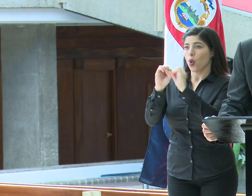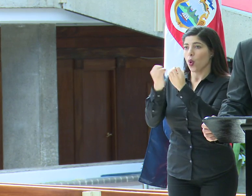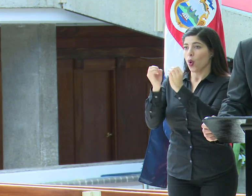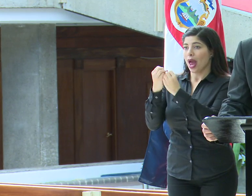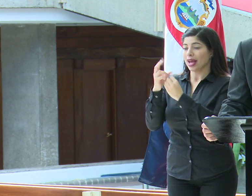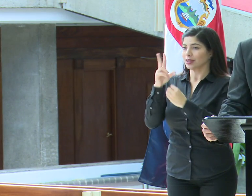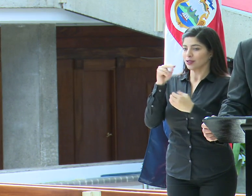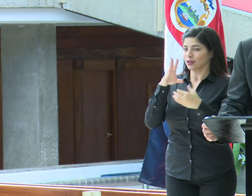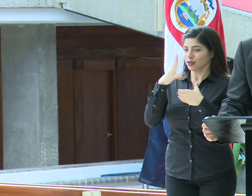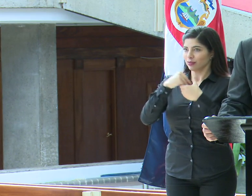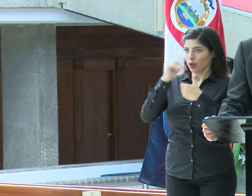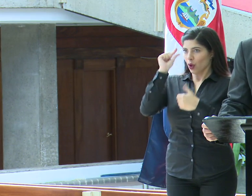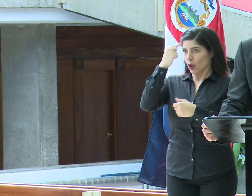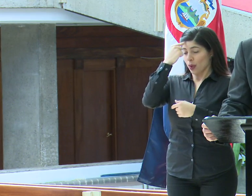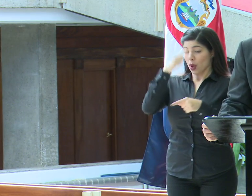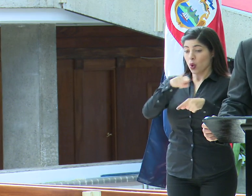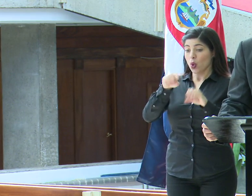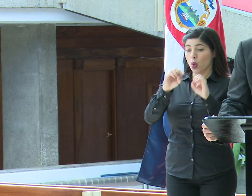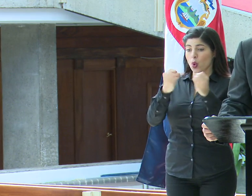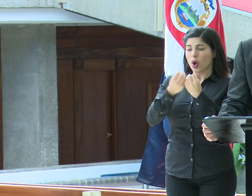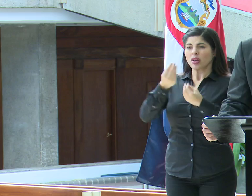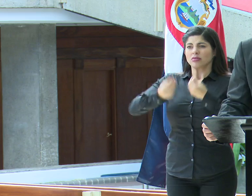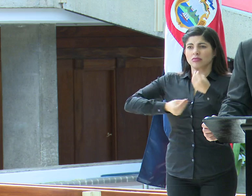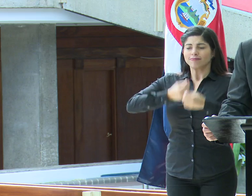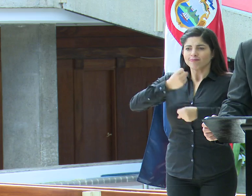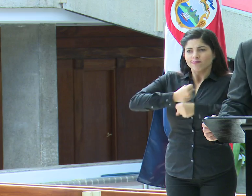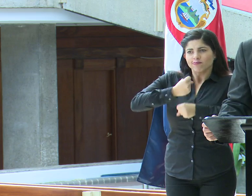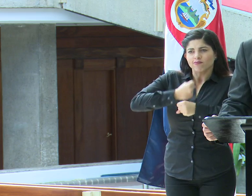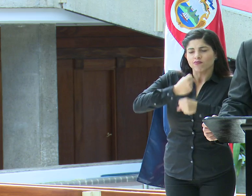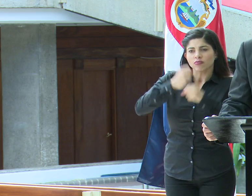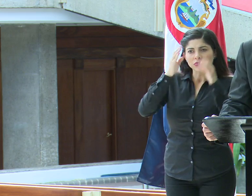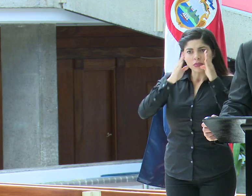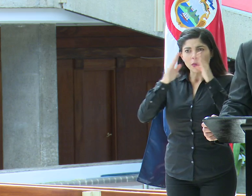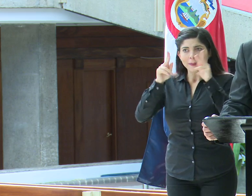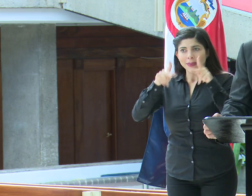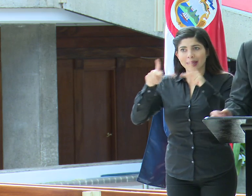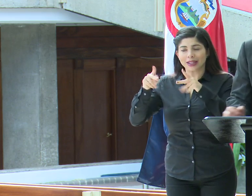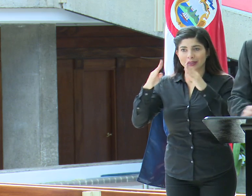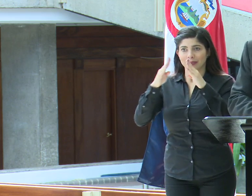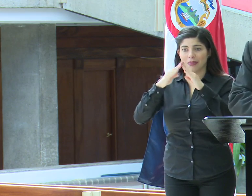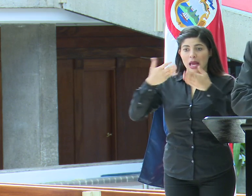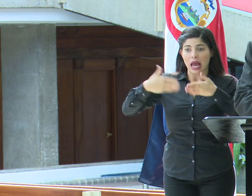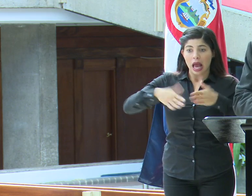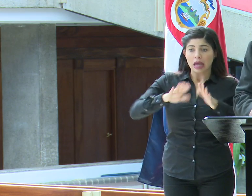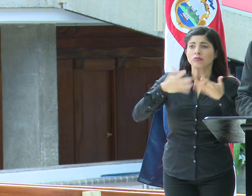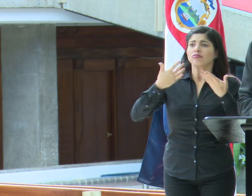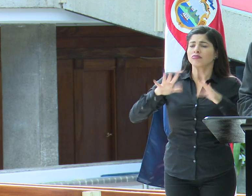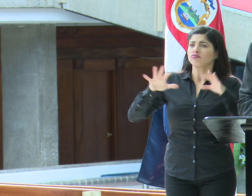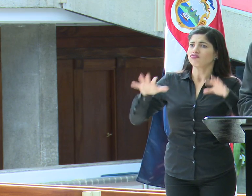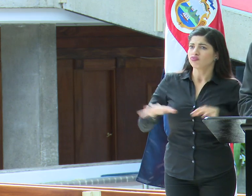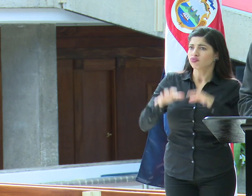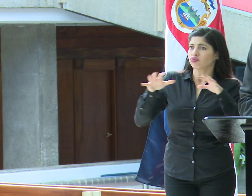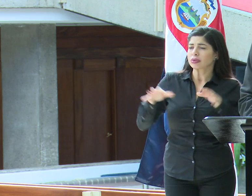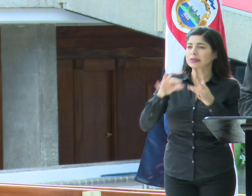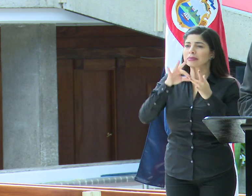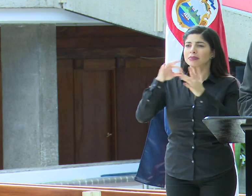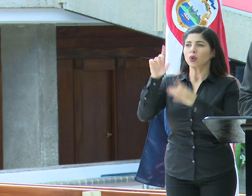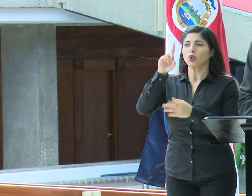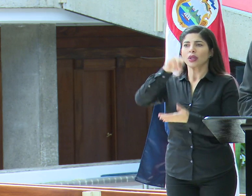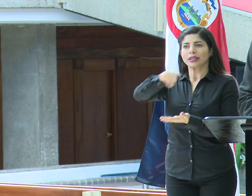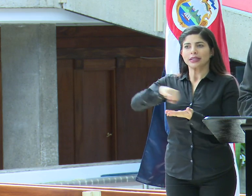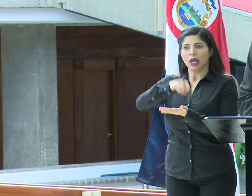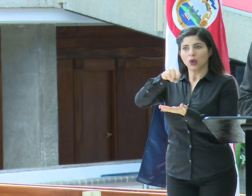gubernamentales, perdón, trabajando con la población vulnerable de calle y ya han desarrollado diferentes actividades, sobre todo en San José